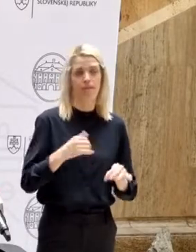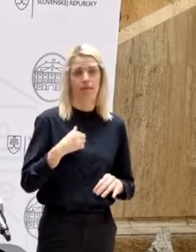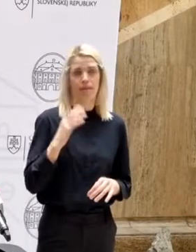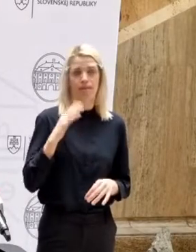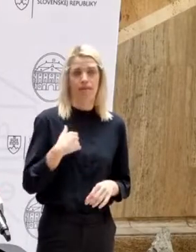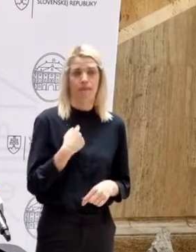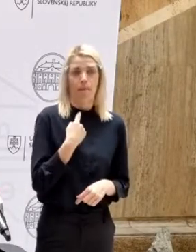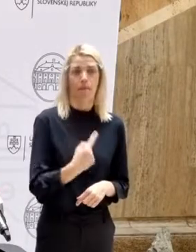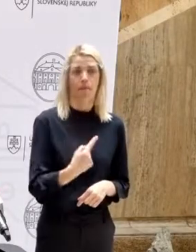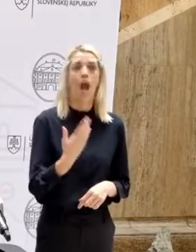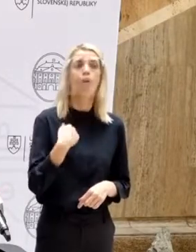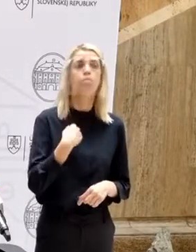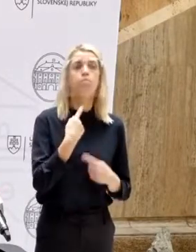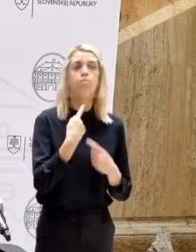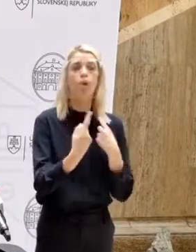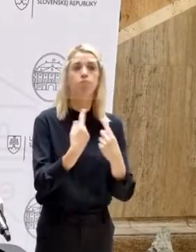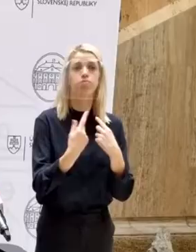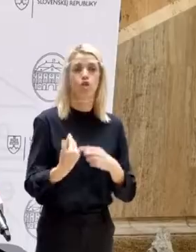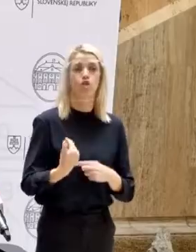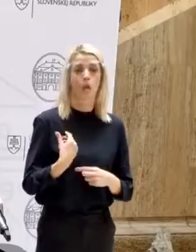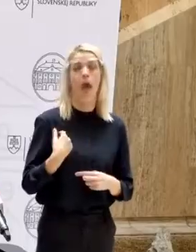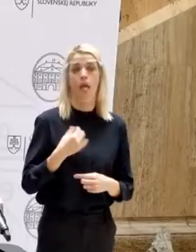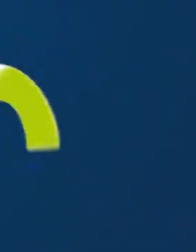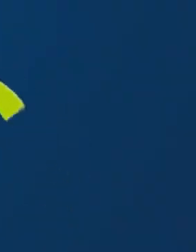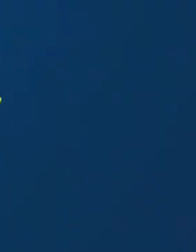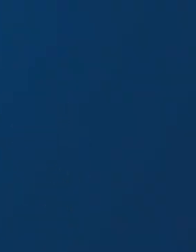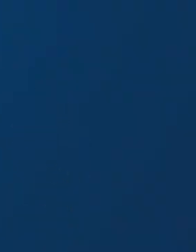to konzultovalo so školami. Ale spýtam sa kolegovo,